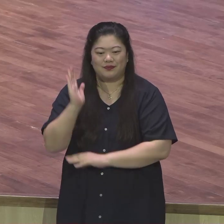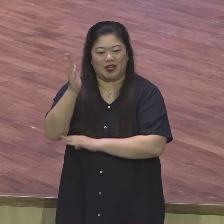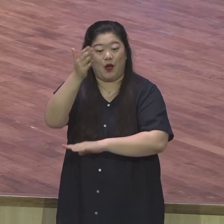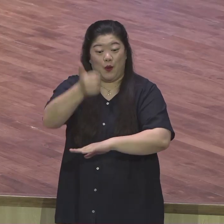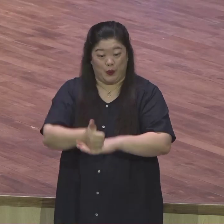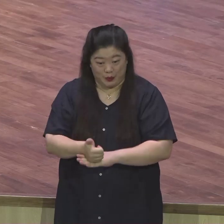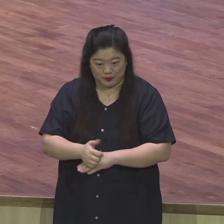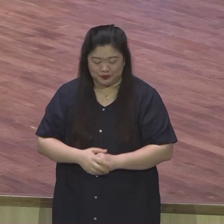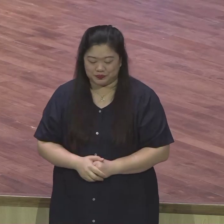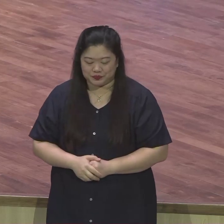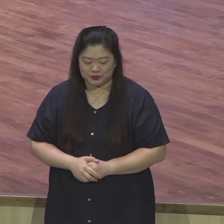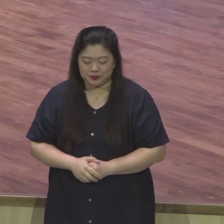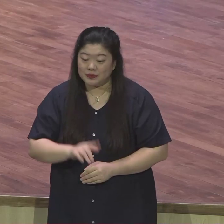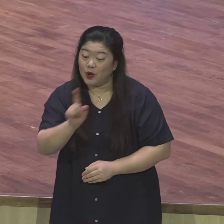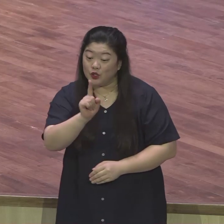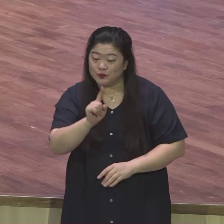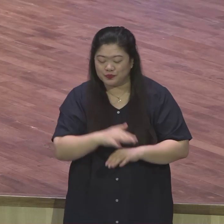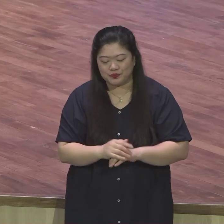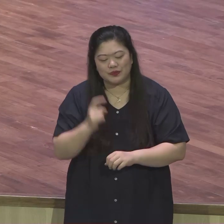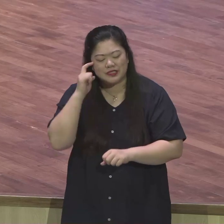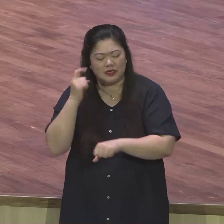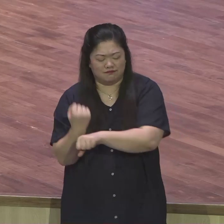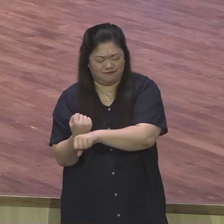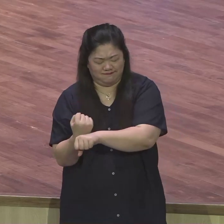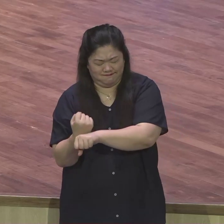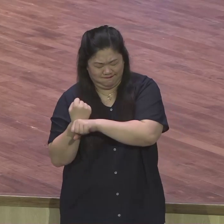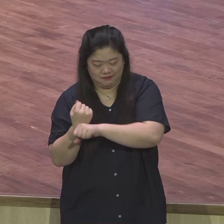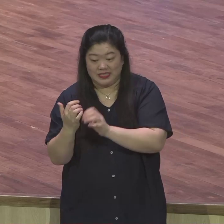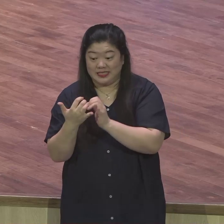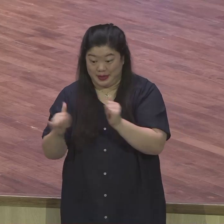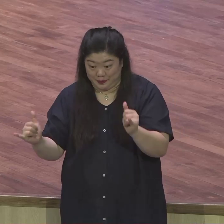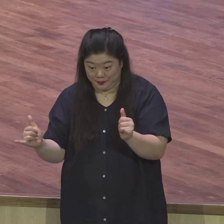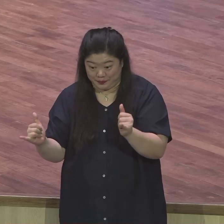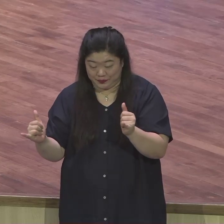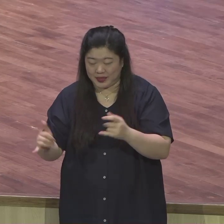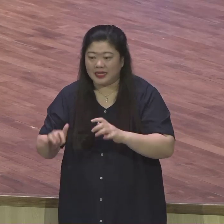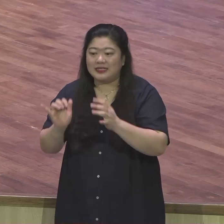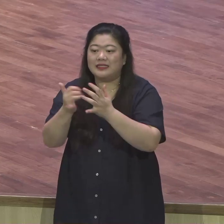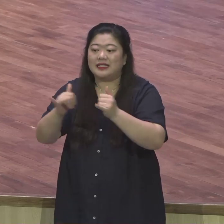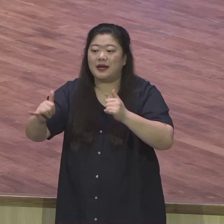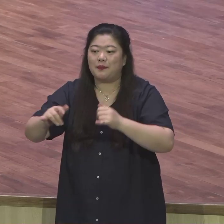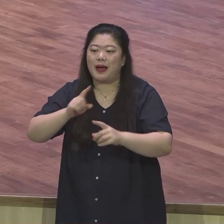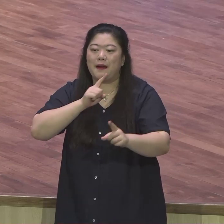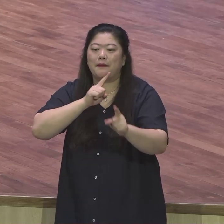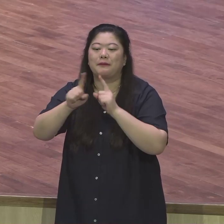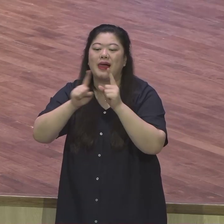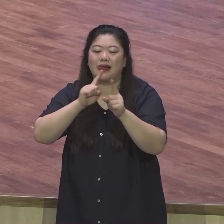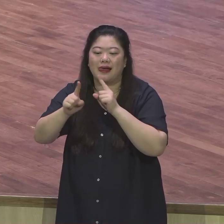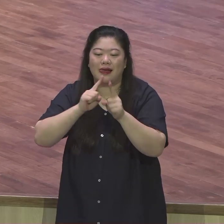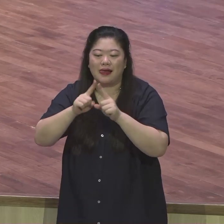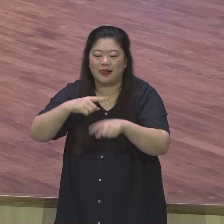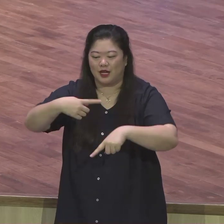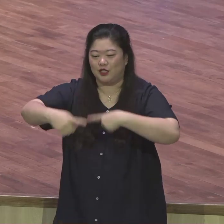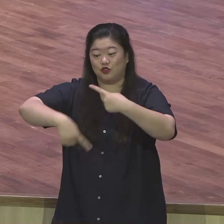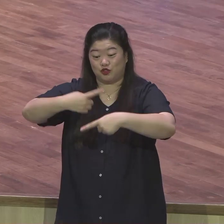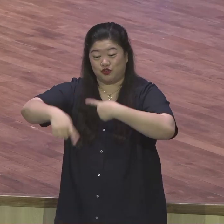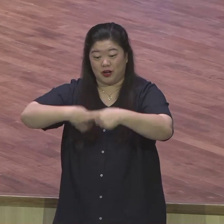한 연구가가 사람이 1년 동안 말을 하는 내용을 적는 책을 피해낸다고 하면 1년 동안